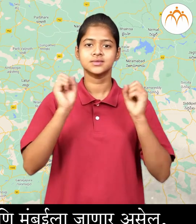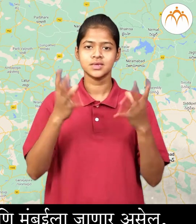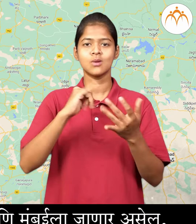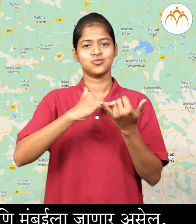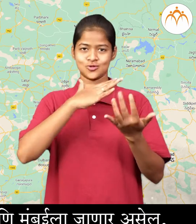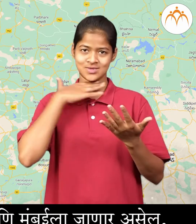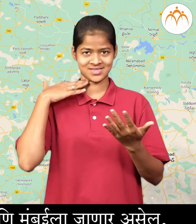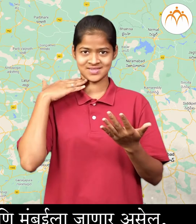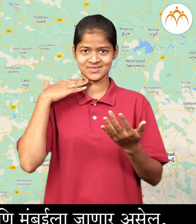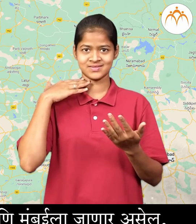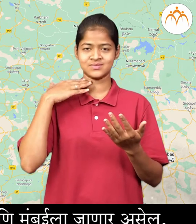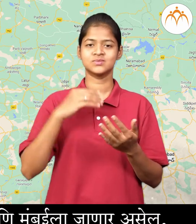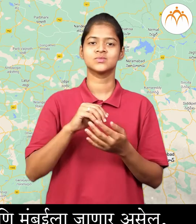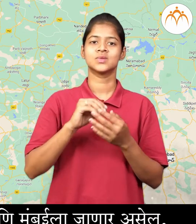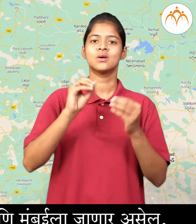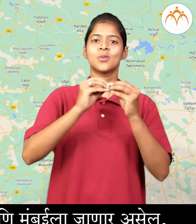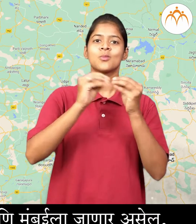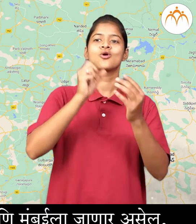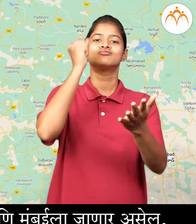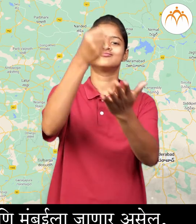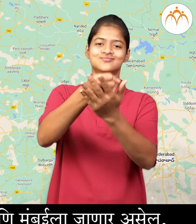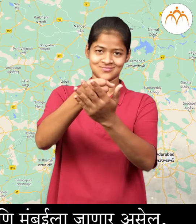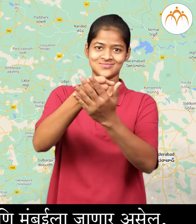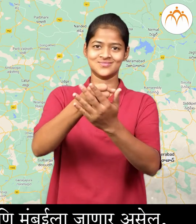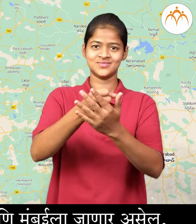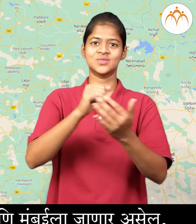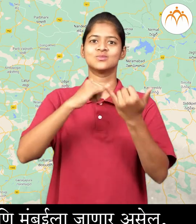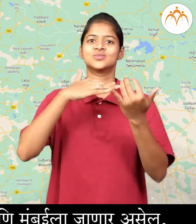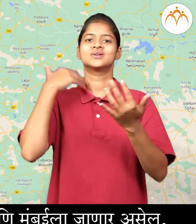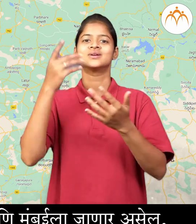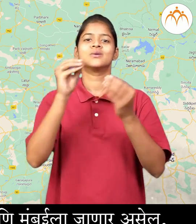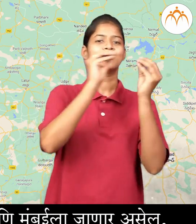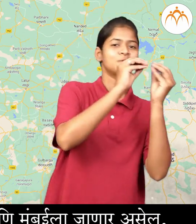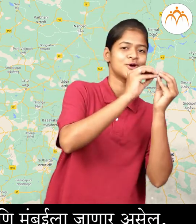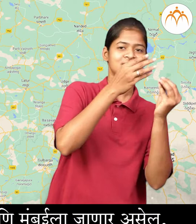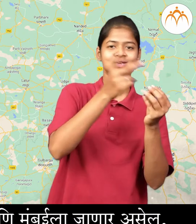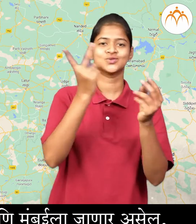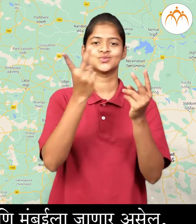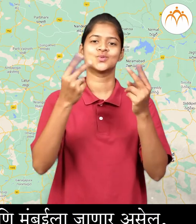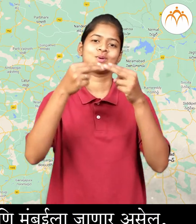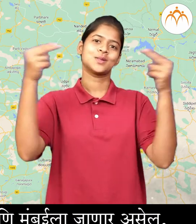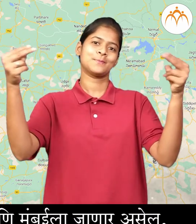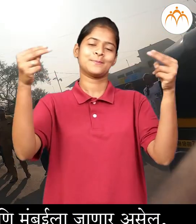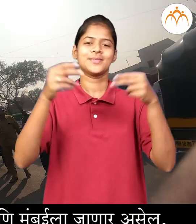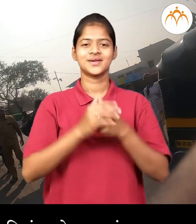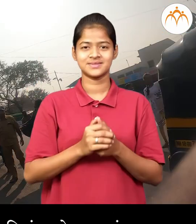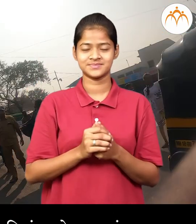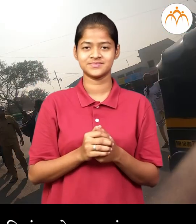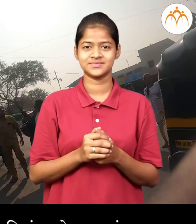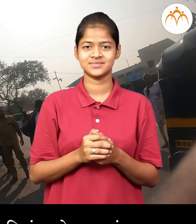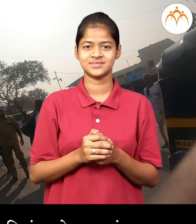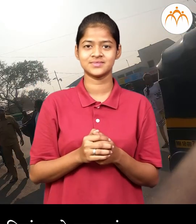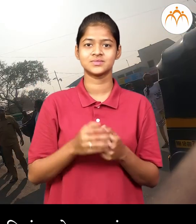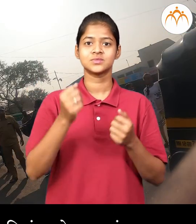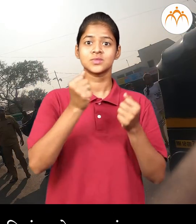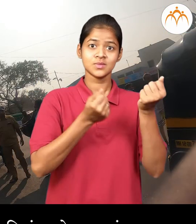मुंबैला जानार असा असेल तर सोलापूर मुंबाई असा लिले लास्त अता